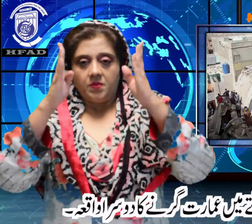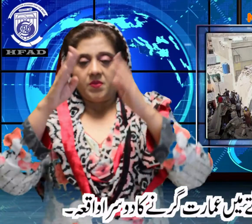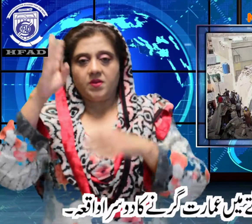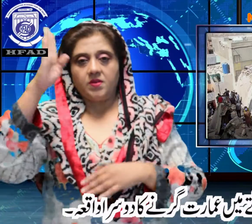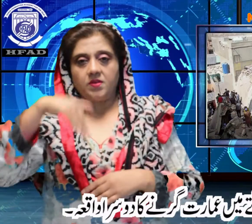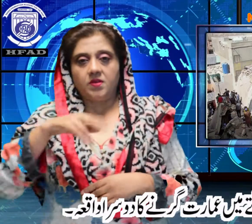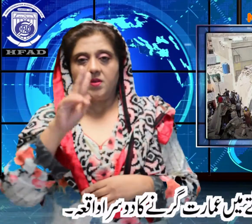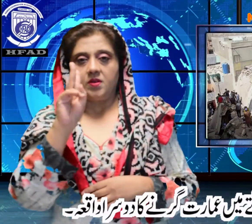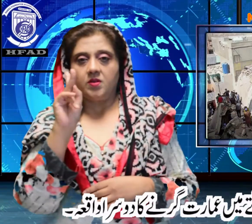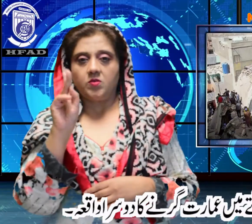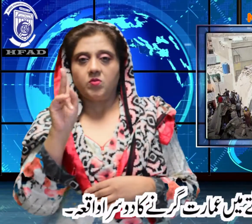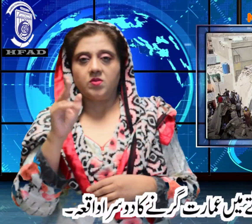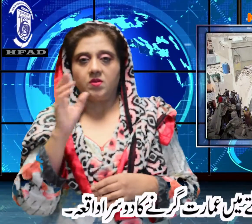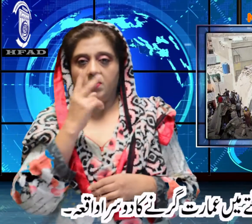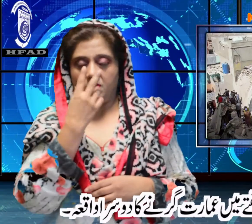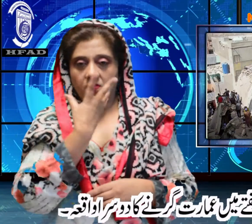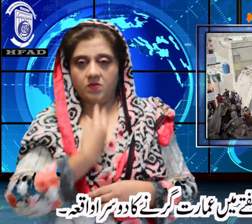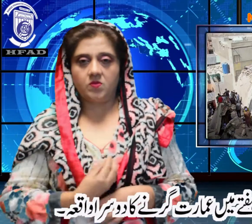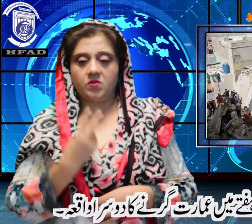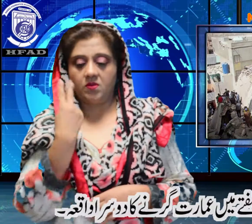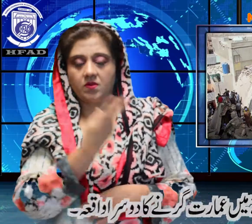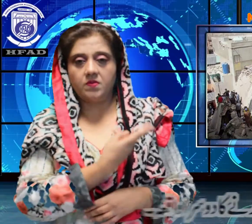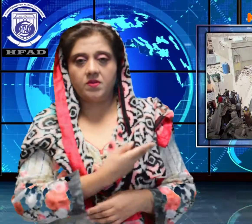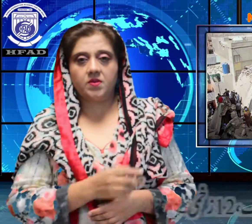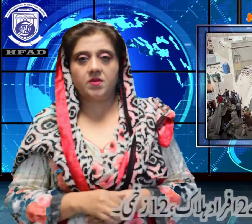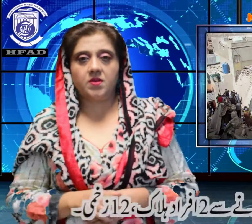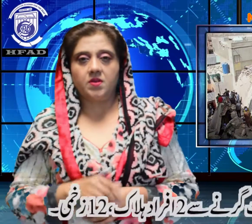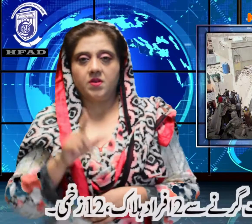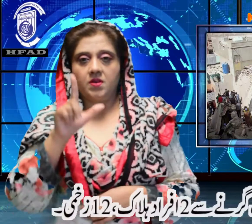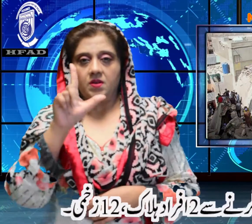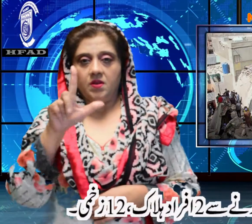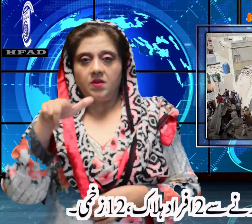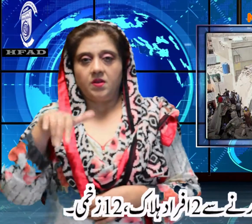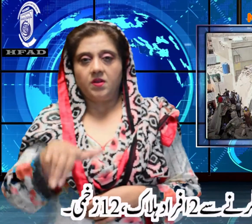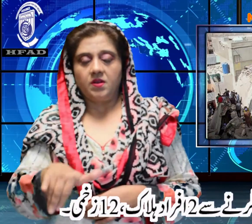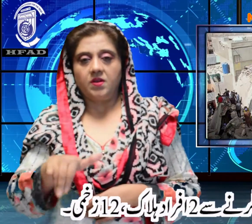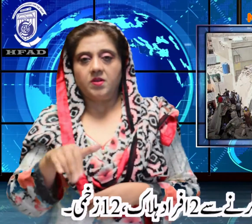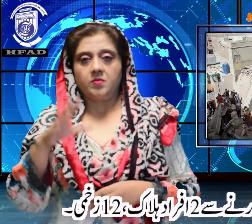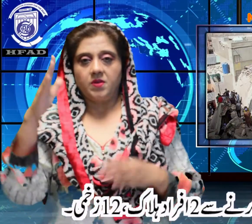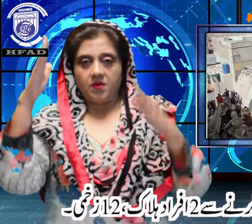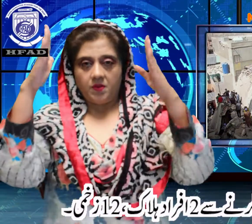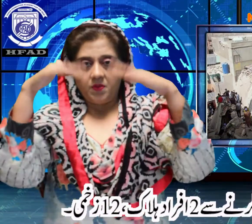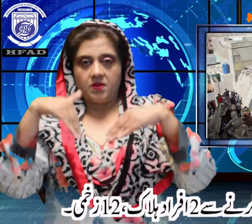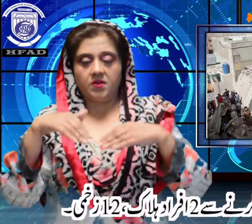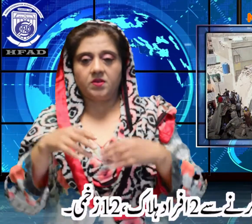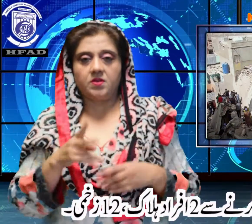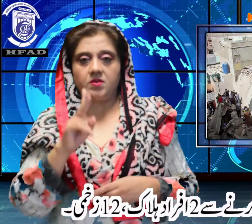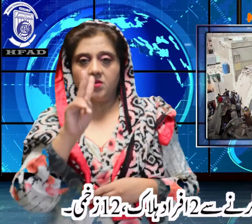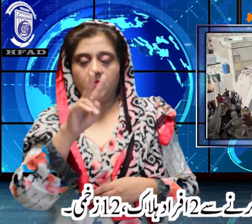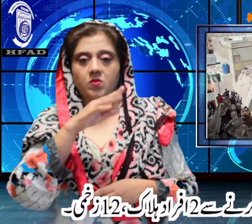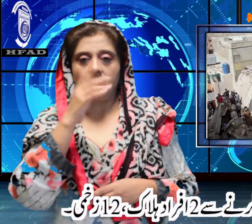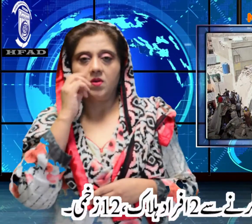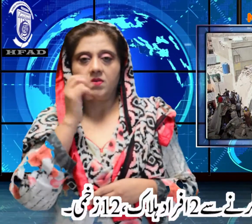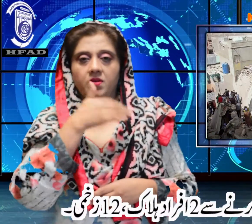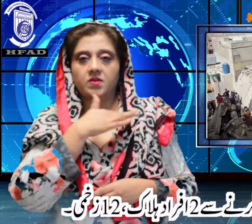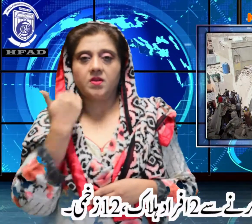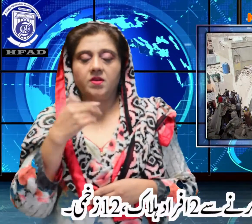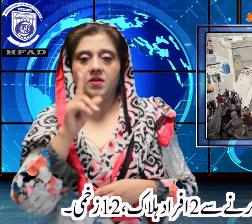گرنے کا دوسرا واقعہ یاری میں عمارت گرنے سے دو افراد ہلا بارہ